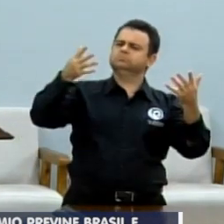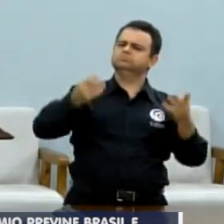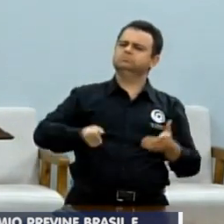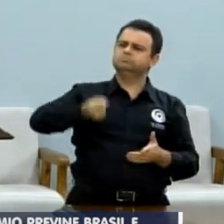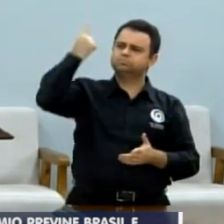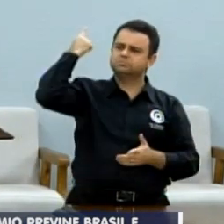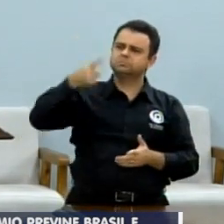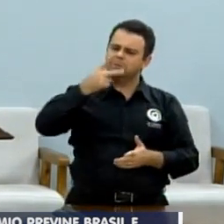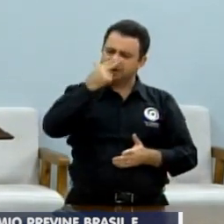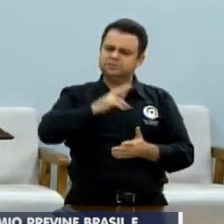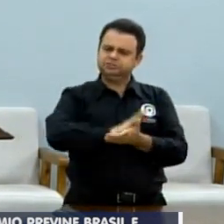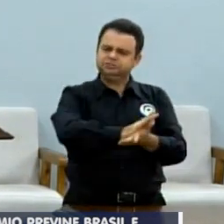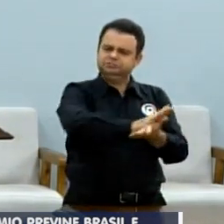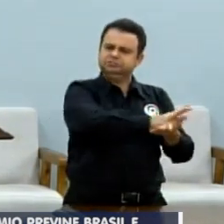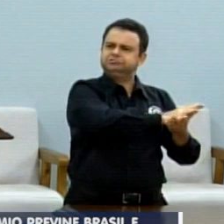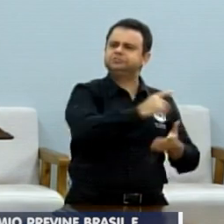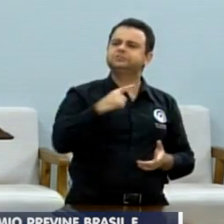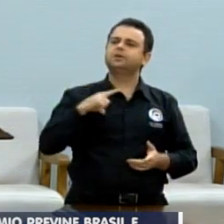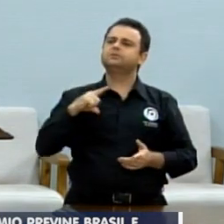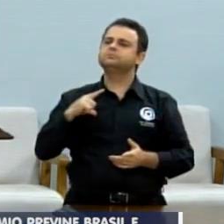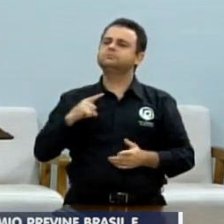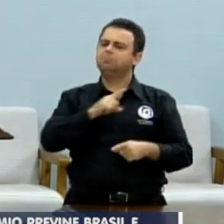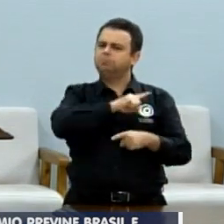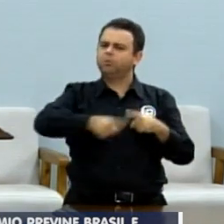estão sendo proibidos de tal situação.